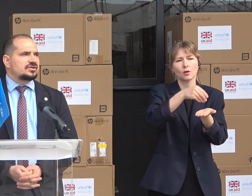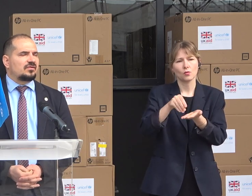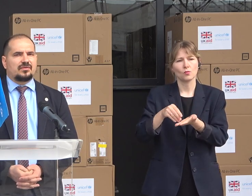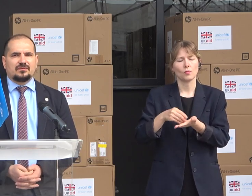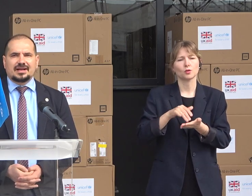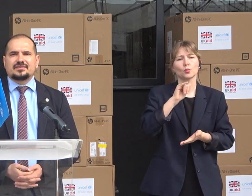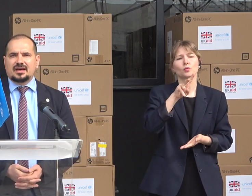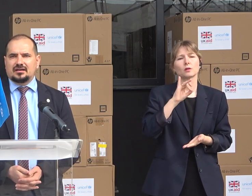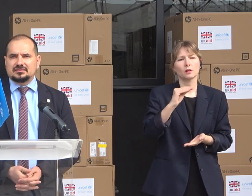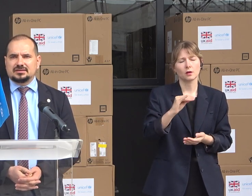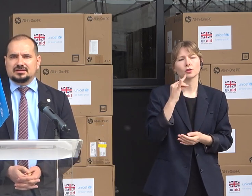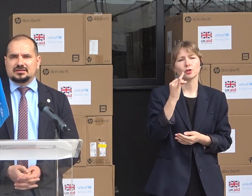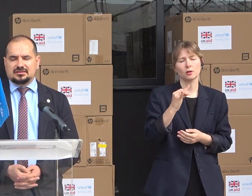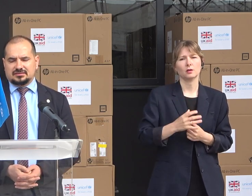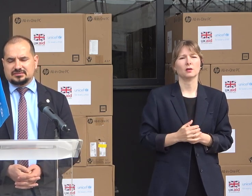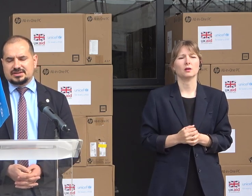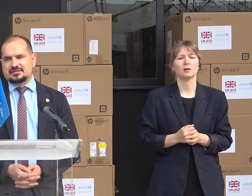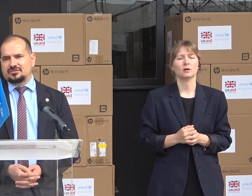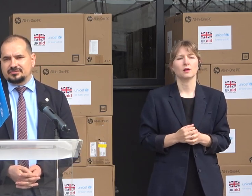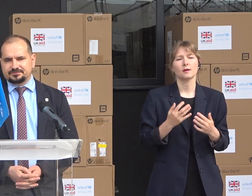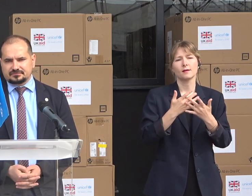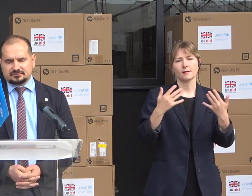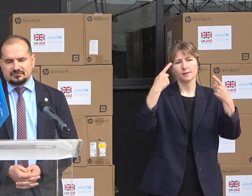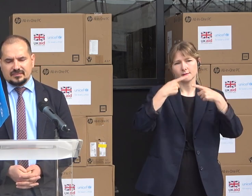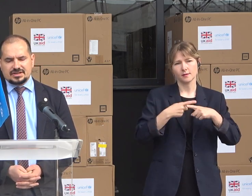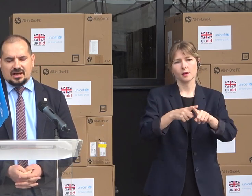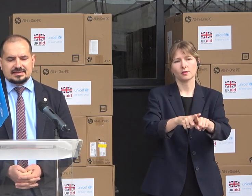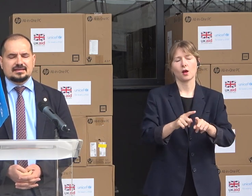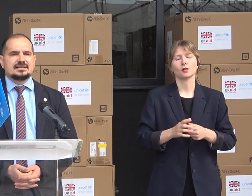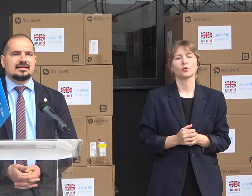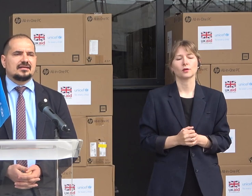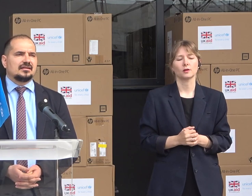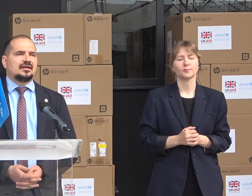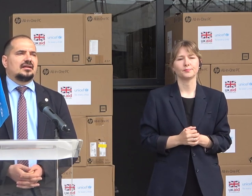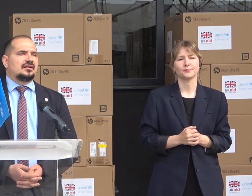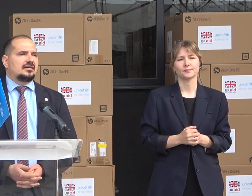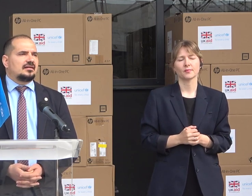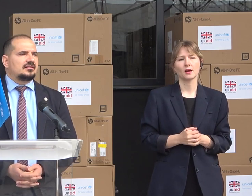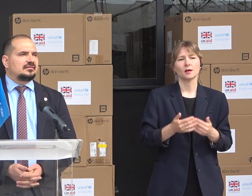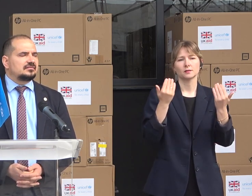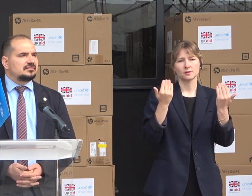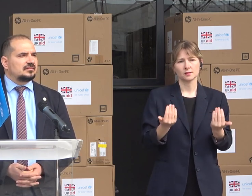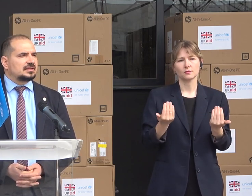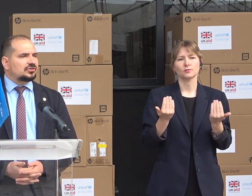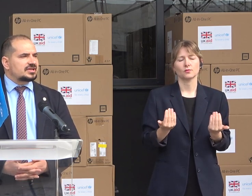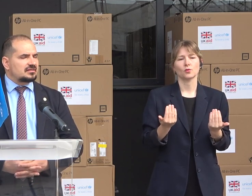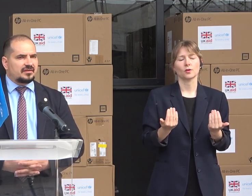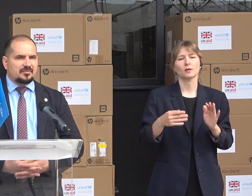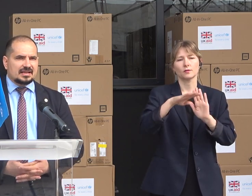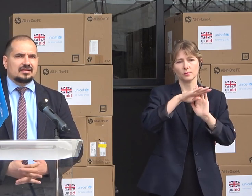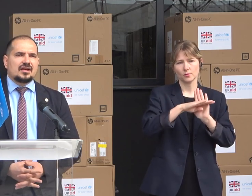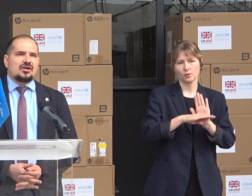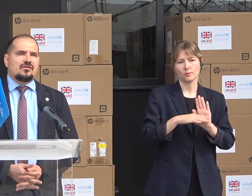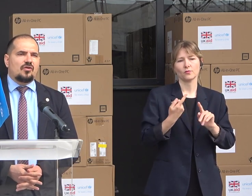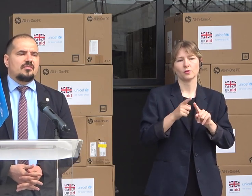vrem și vom rectifica acest lucru. Deci, astăzi, în cadrul acestui